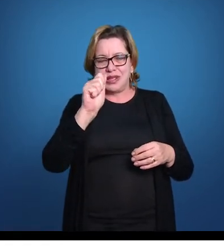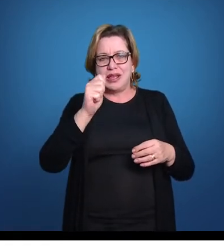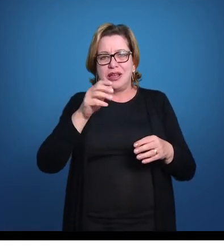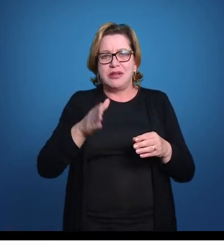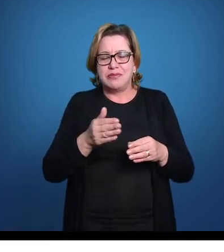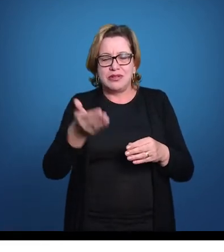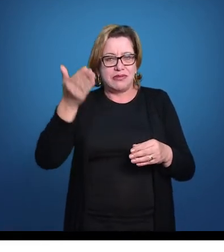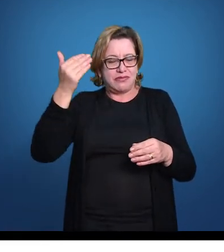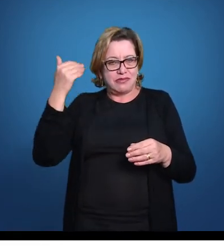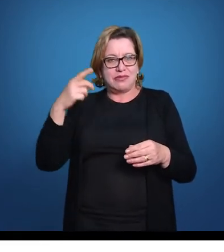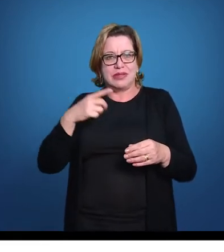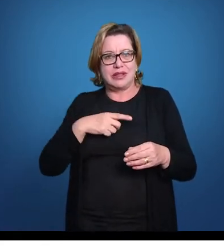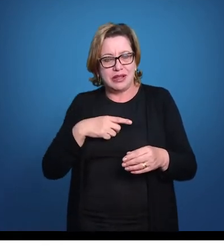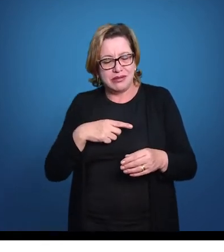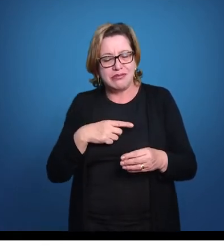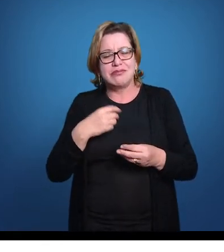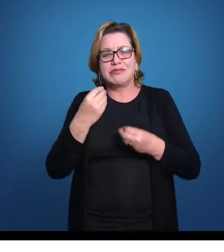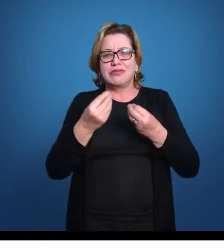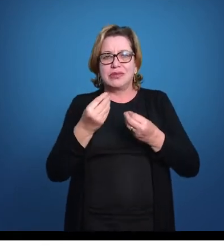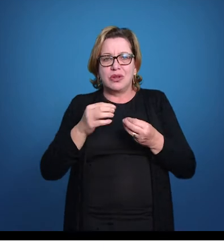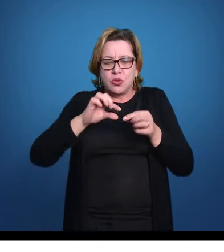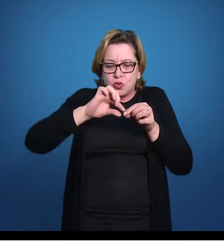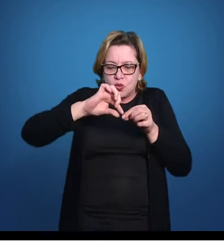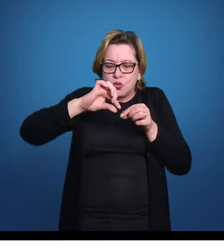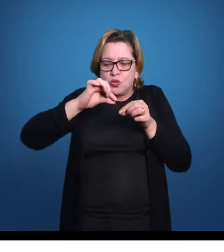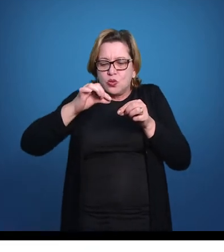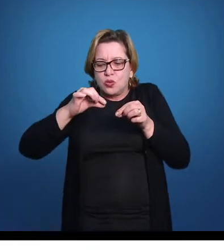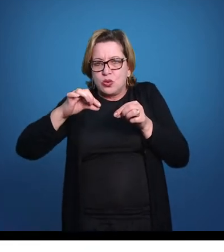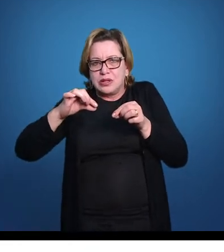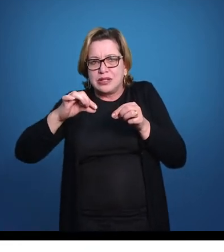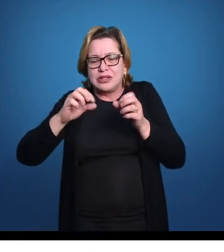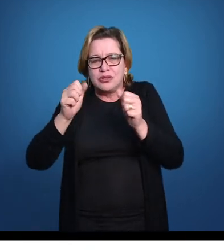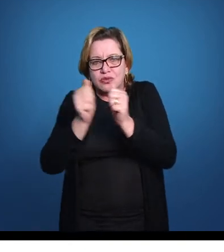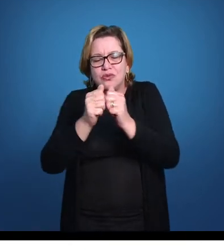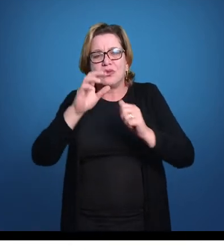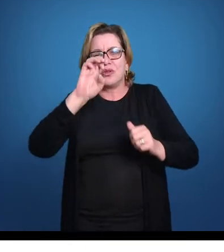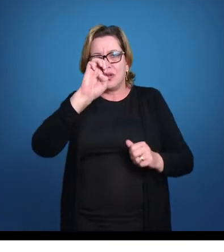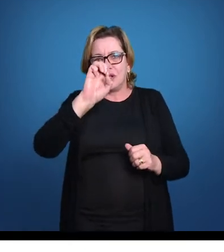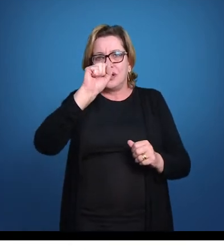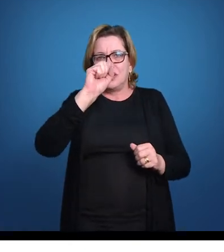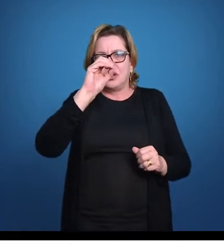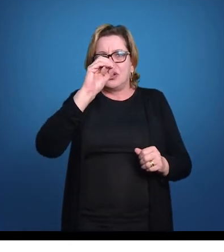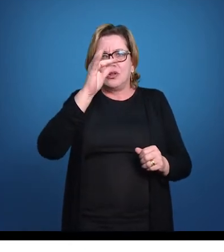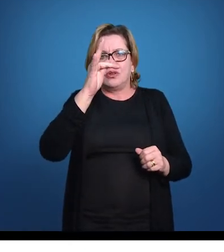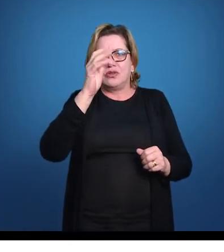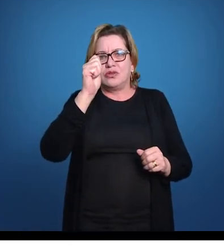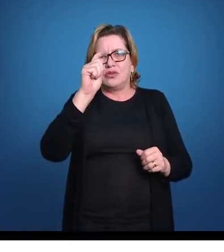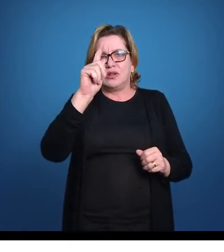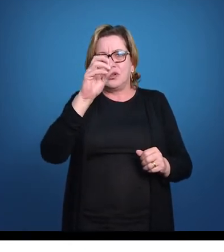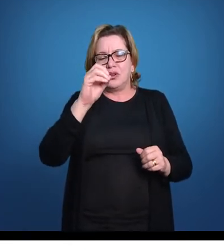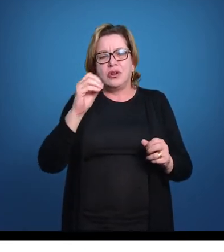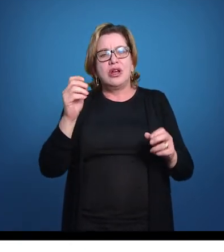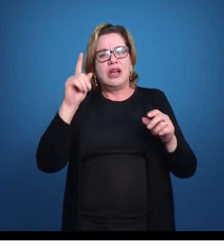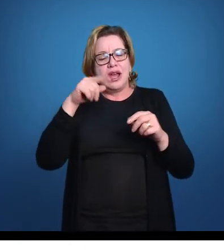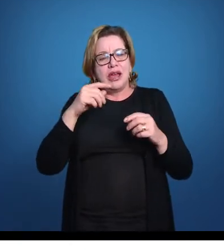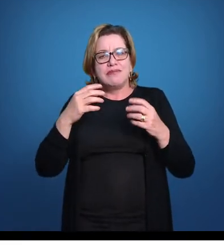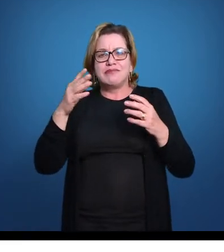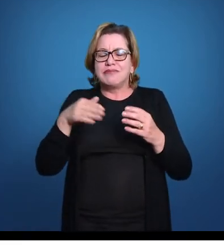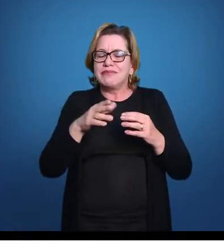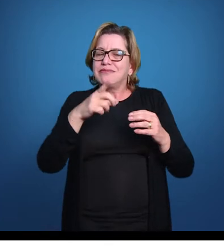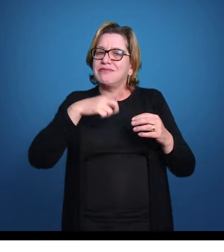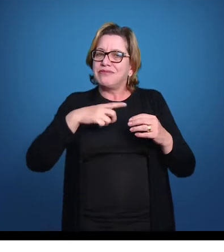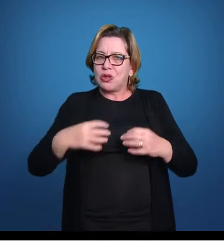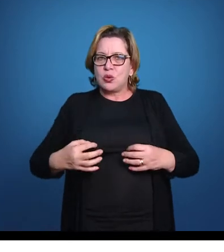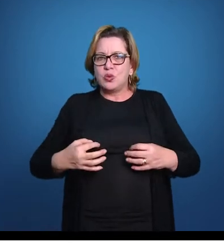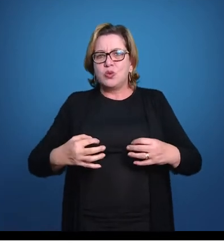com uma bexiga ou pulmão, com um canudinho que leva ao esôfago. São chamados peixes que podem ter pulmões e